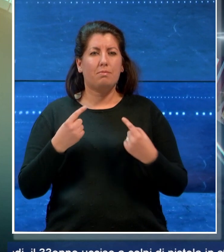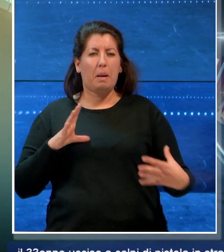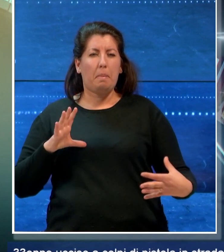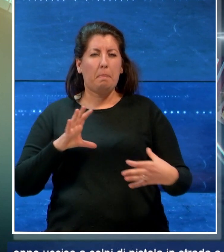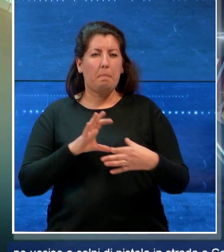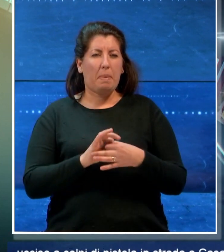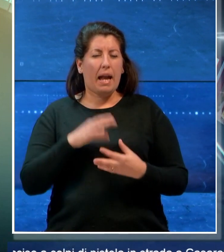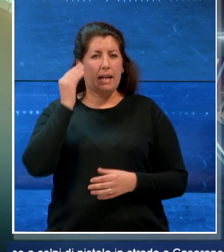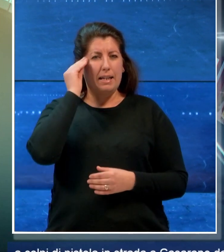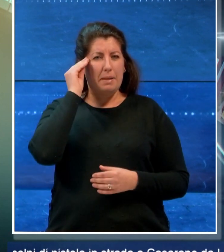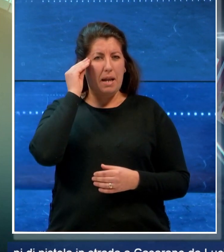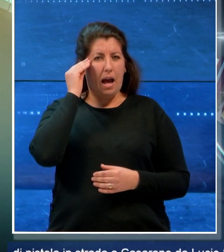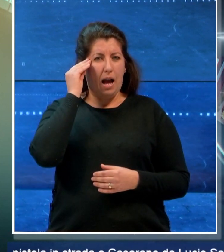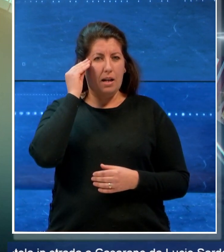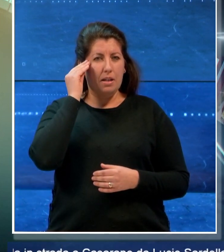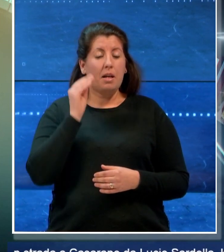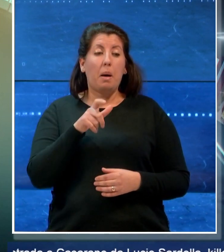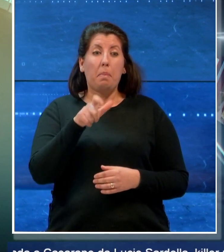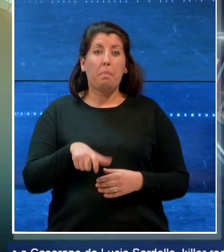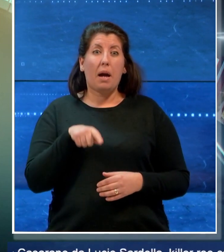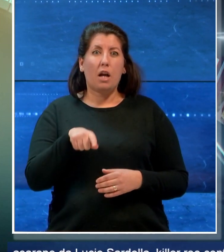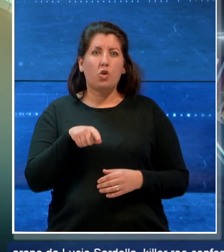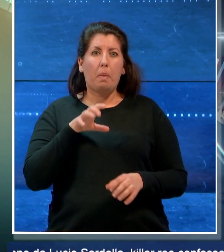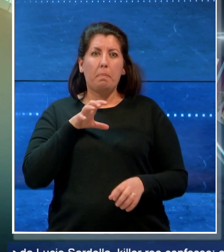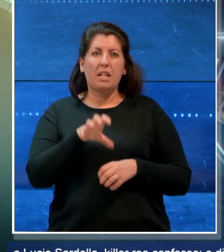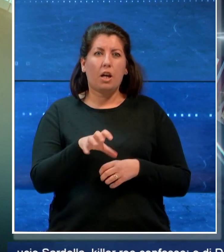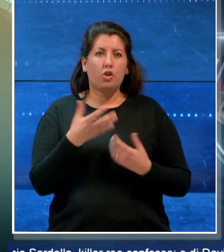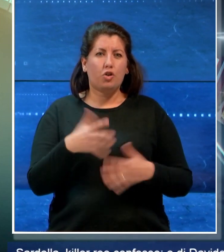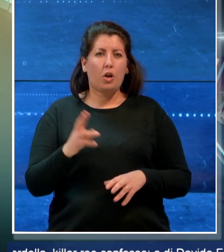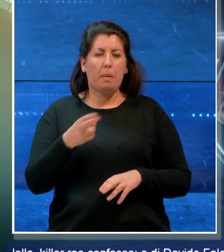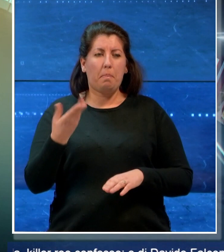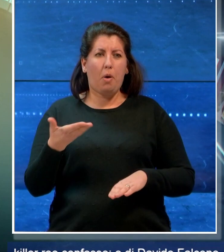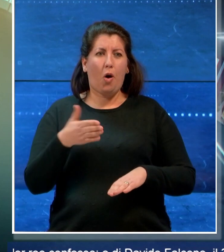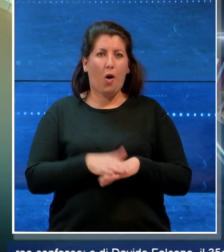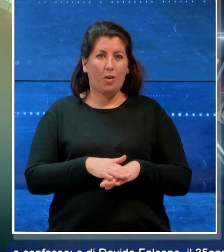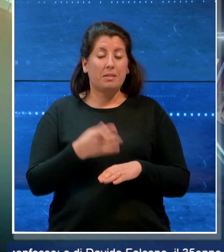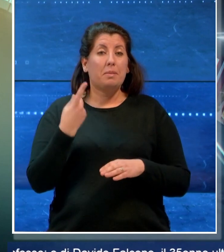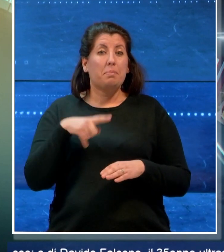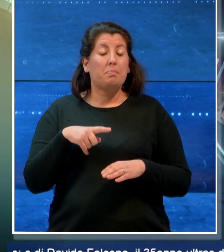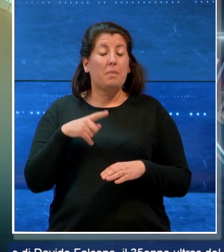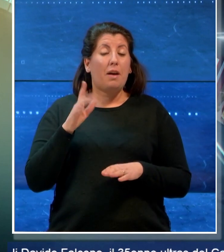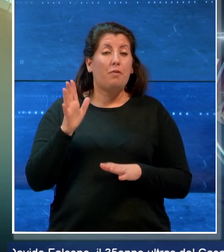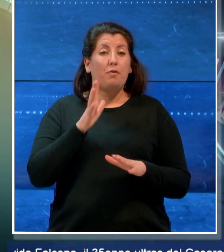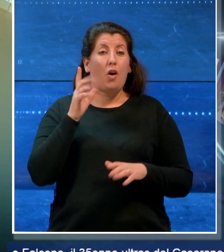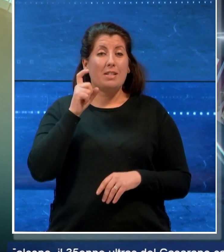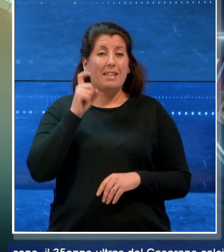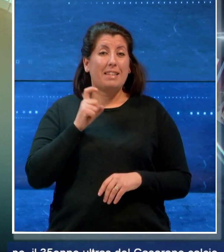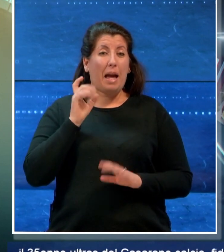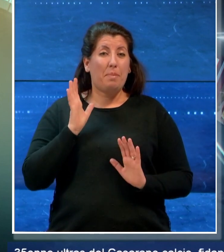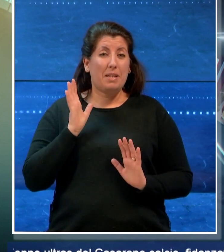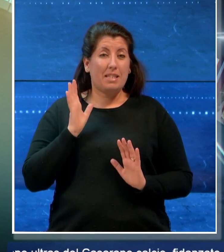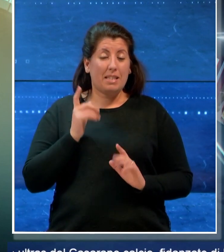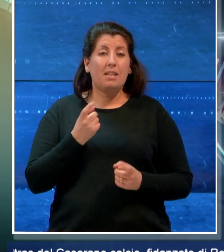criminali dopo che era stato minacciato di morte per presunti debiti di natura